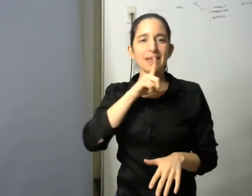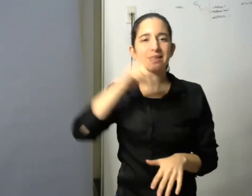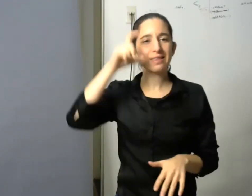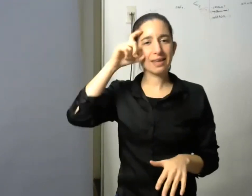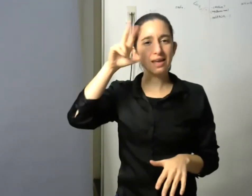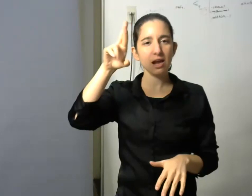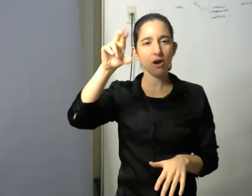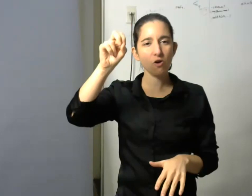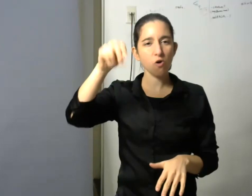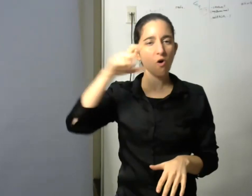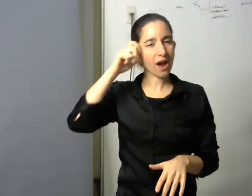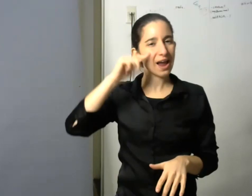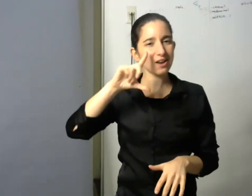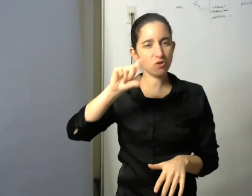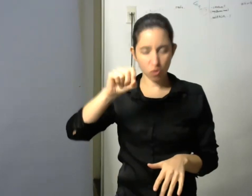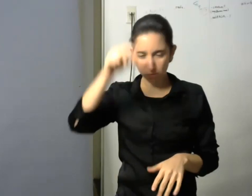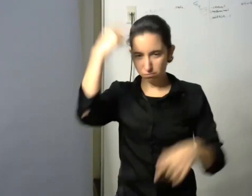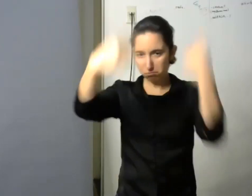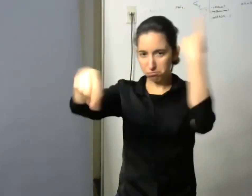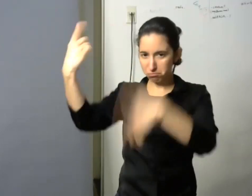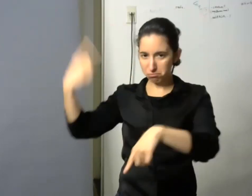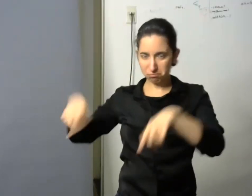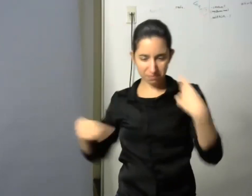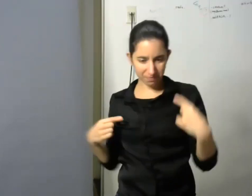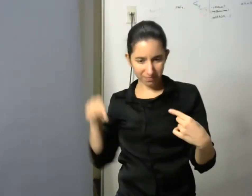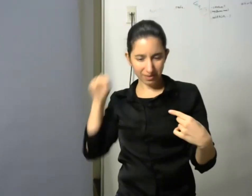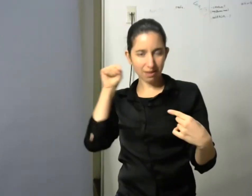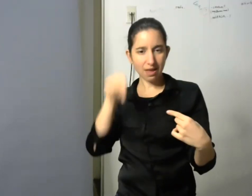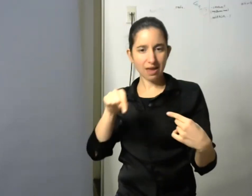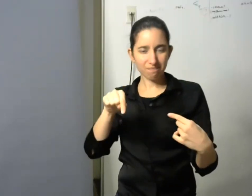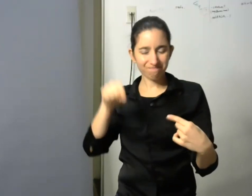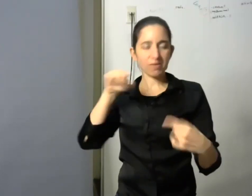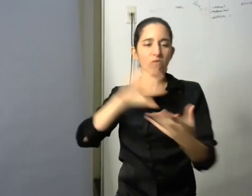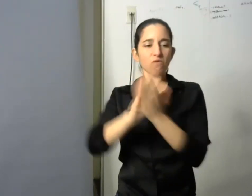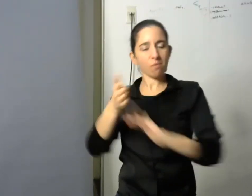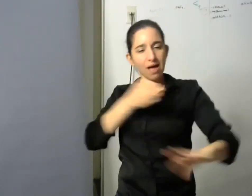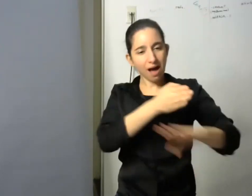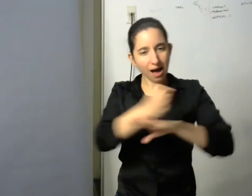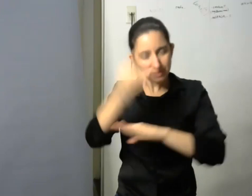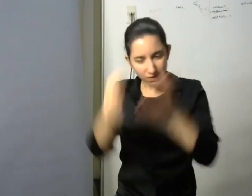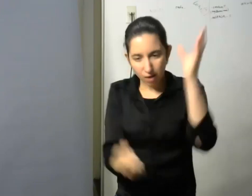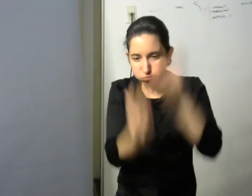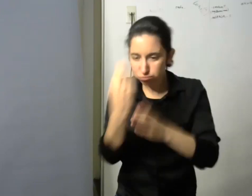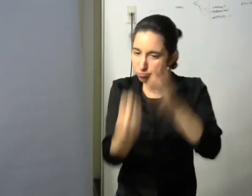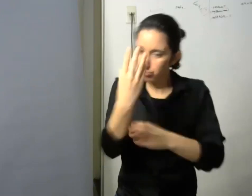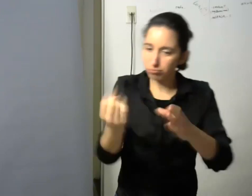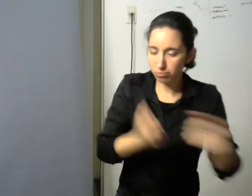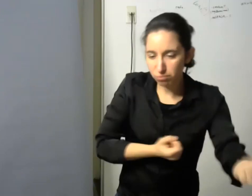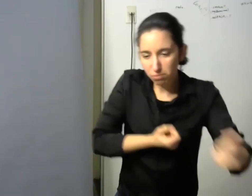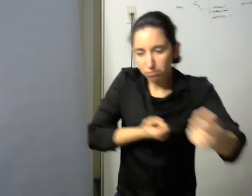transversalizar los conocimientos y las formas de producción y las demandas políticas porque esto no